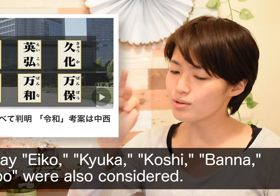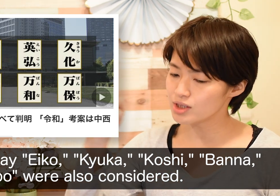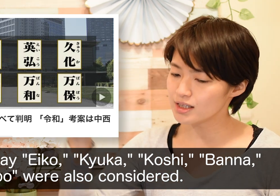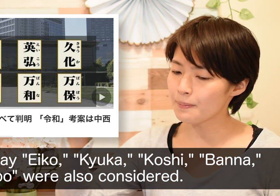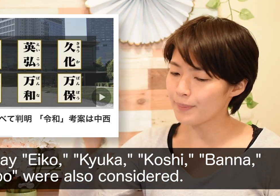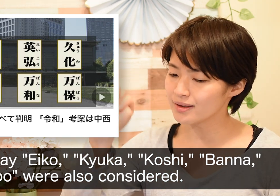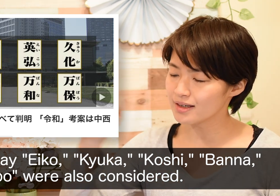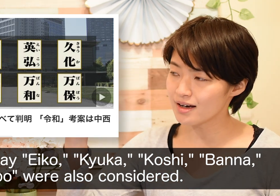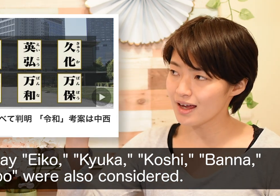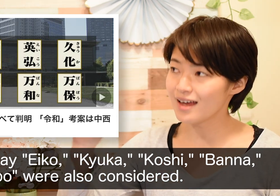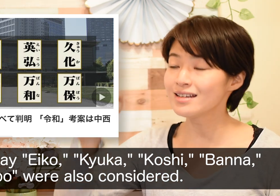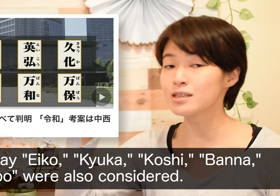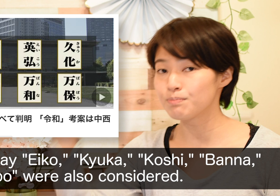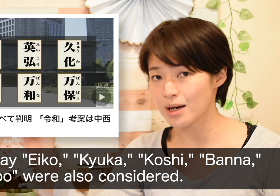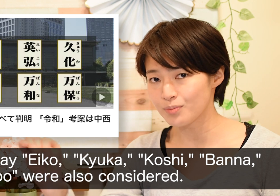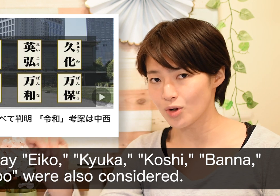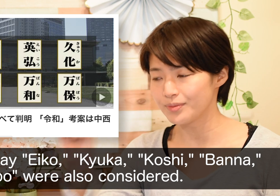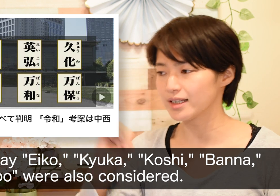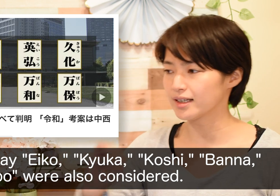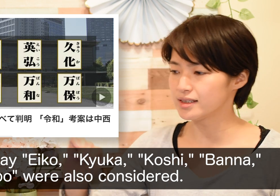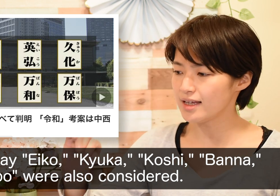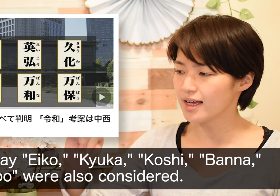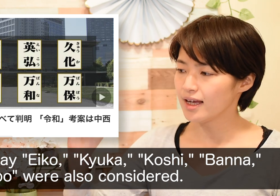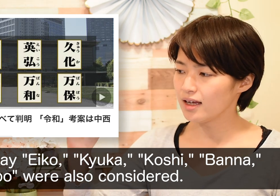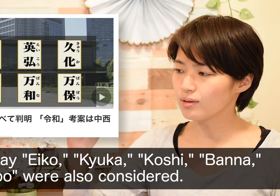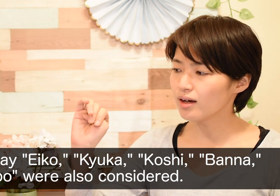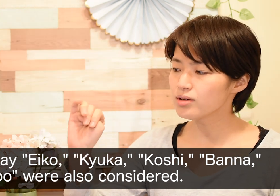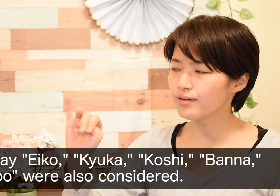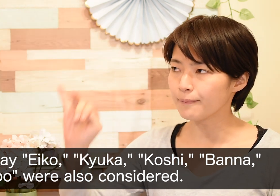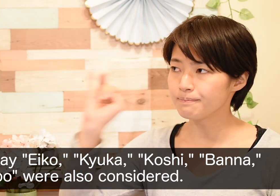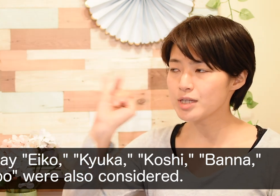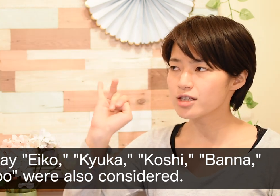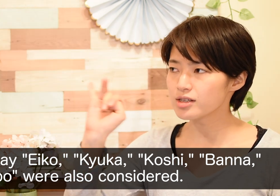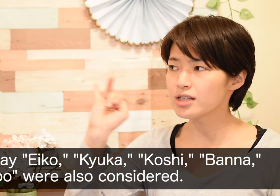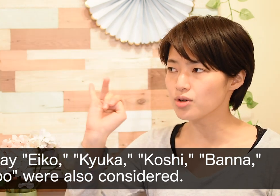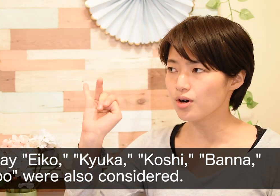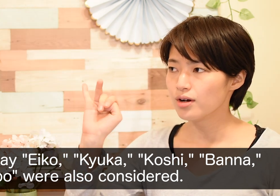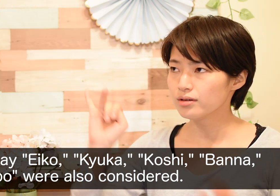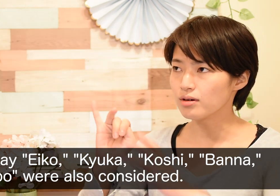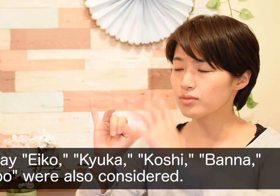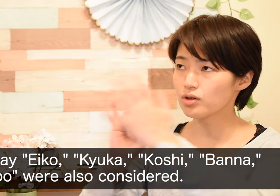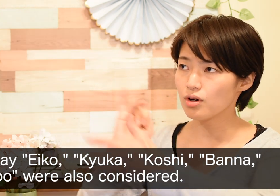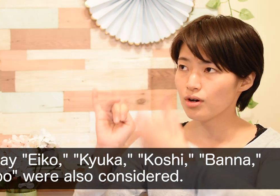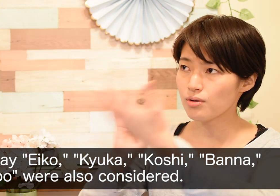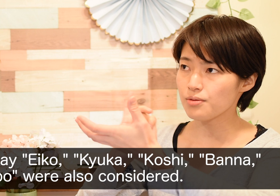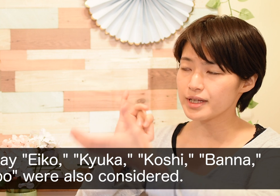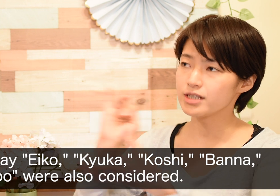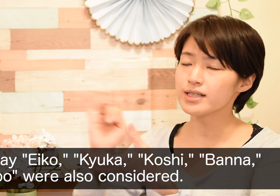こうし、ばんな、and、ばんぽうみたいな感じで、えっと、英語では3つ以上のものを示